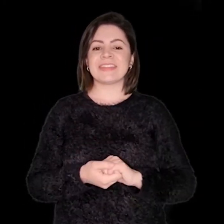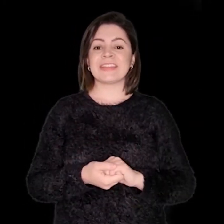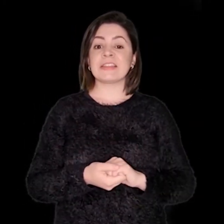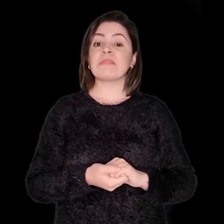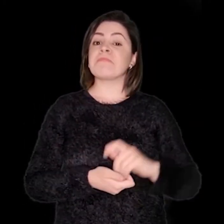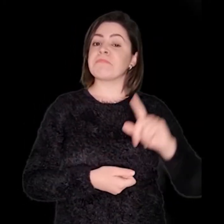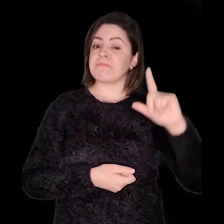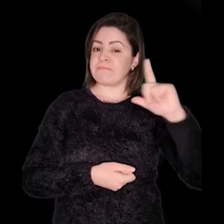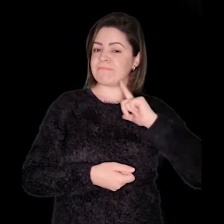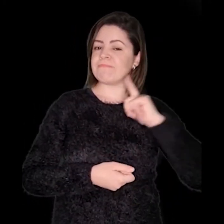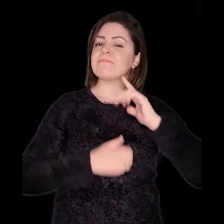docentes.